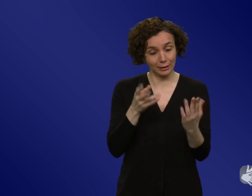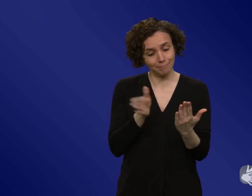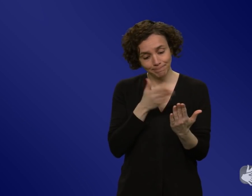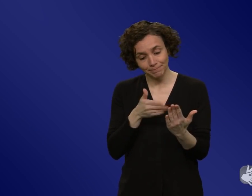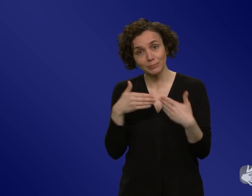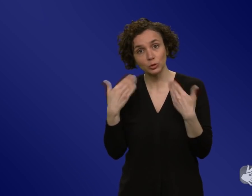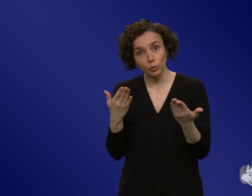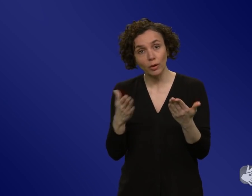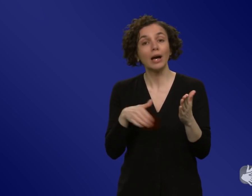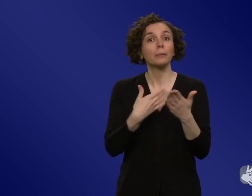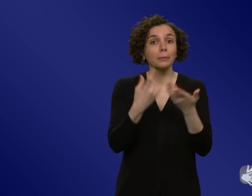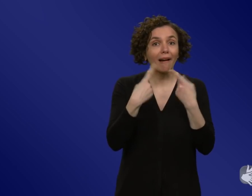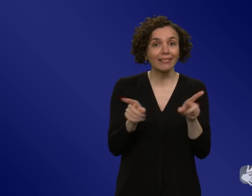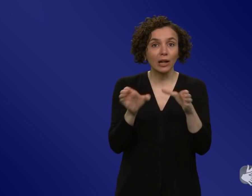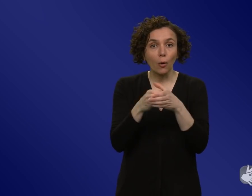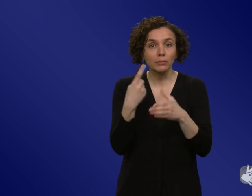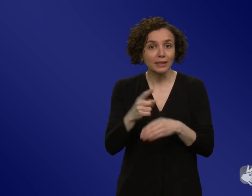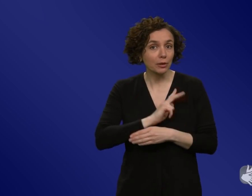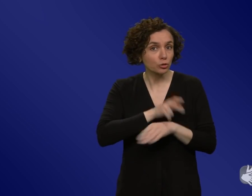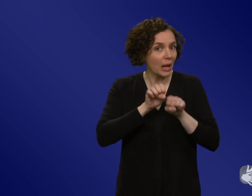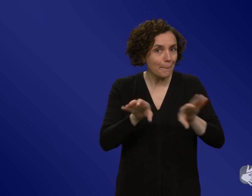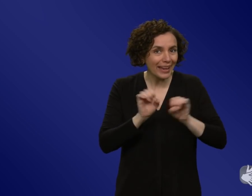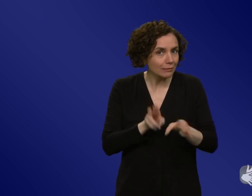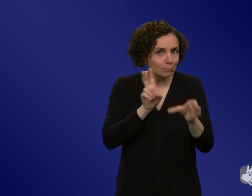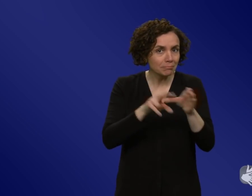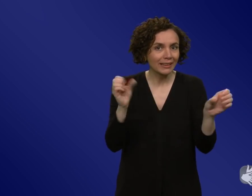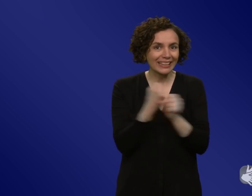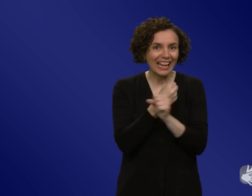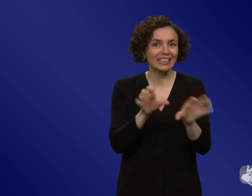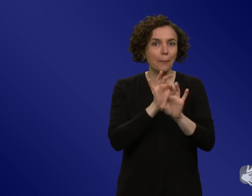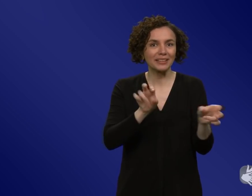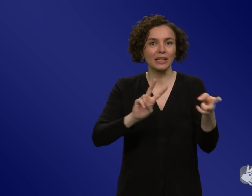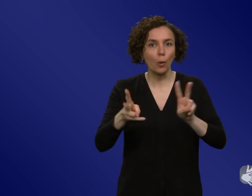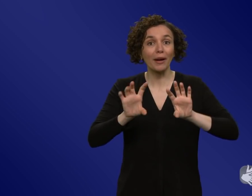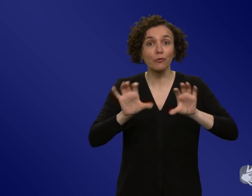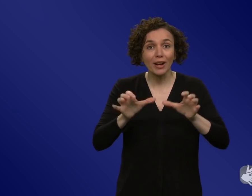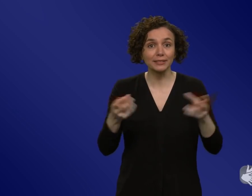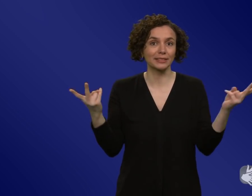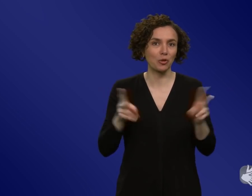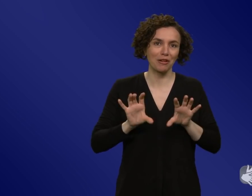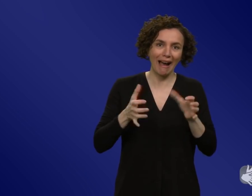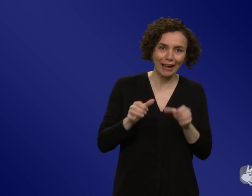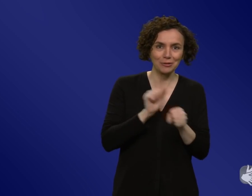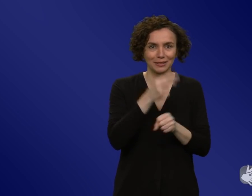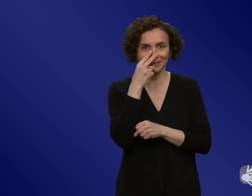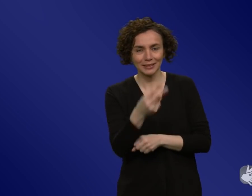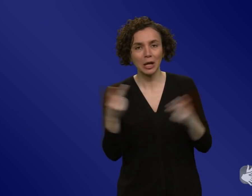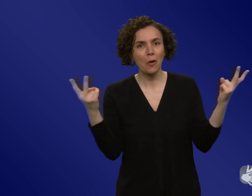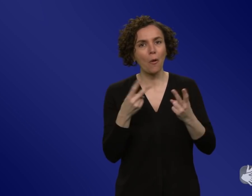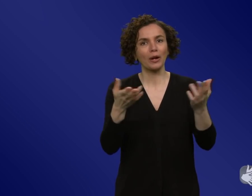groß auf Social Media unterwegs sind, die man vielleicht besser über das Fernsehen oder Radio ansprechen würde oder über Spots im Supermarkt, habe ich